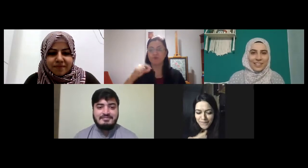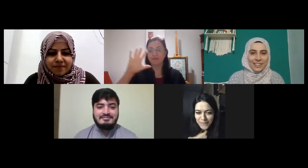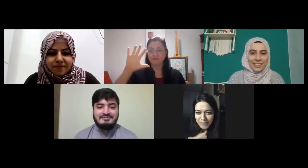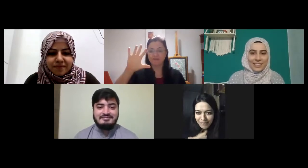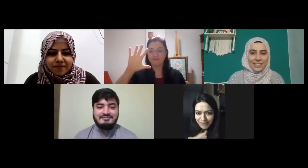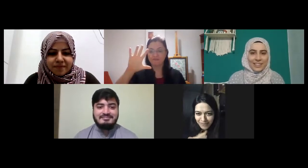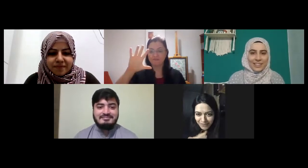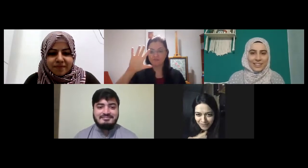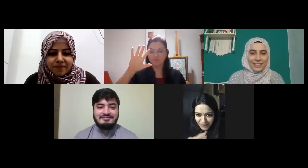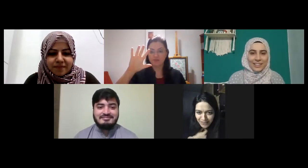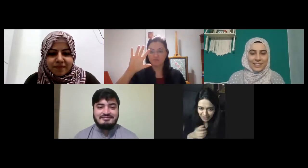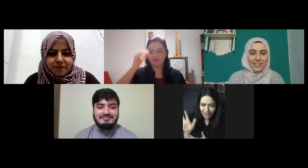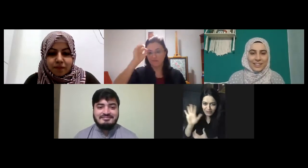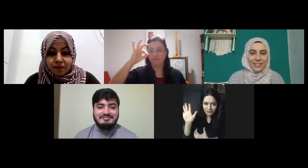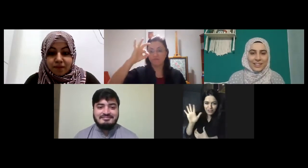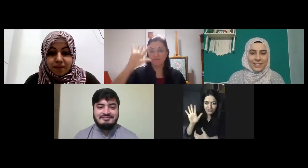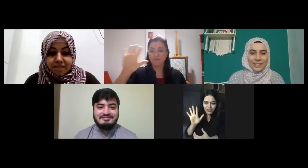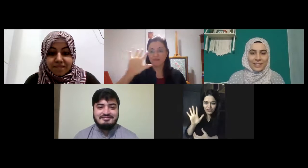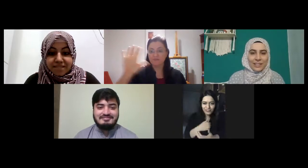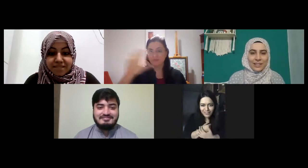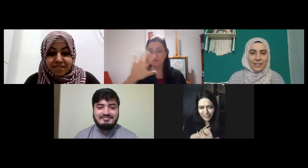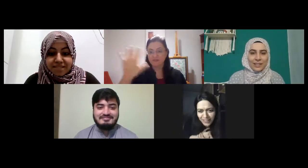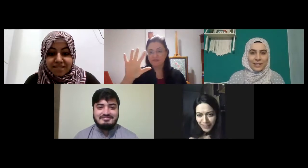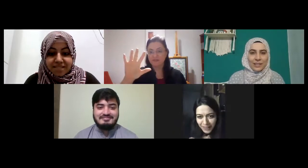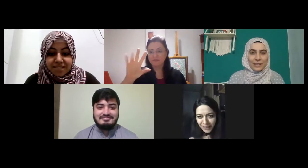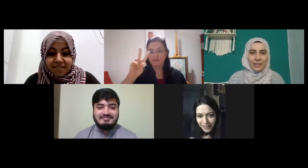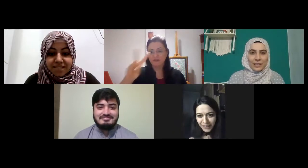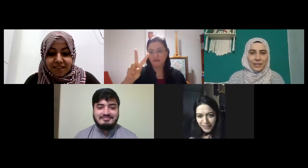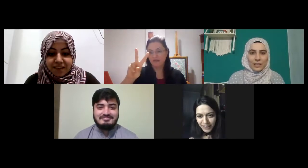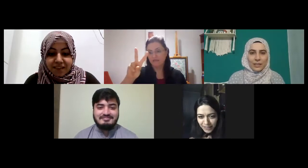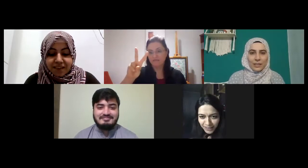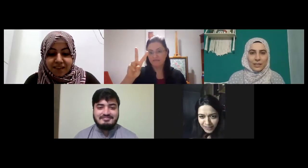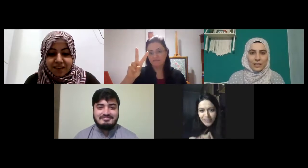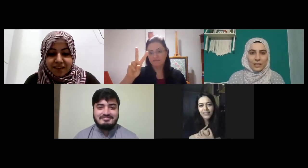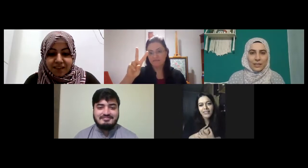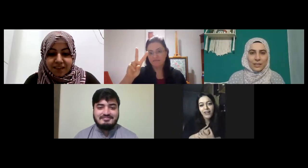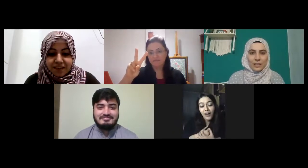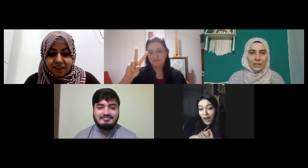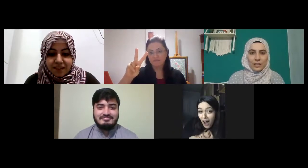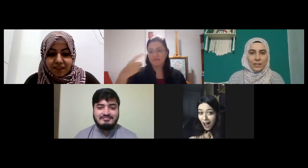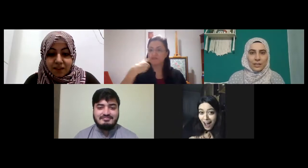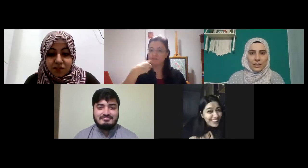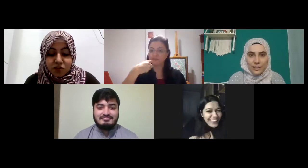böyle miydi beş böyle mi evet beş iki ne